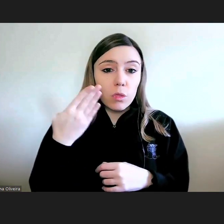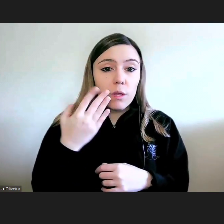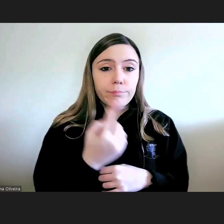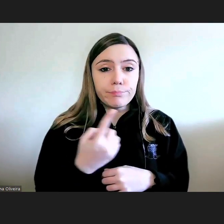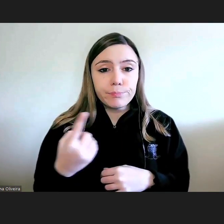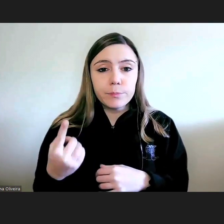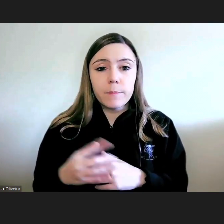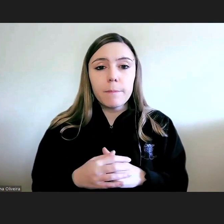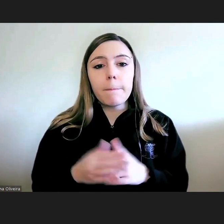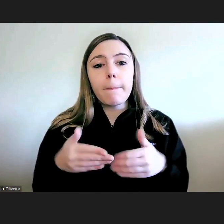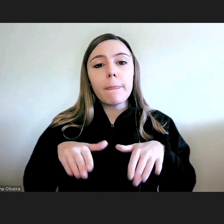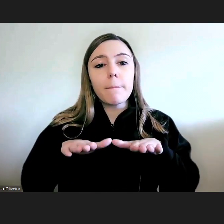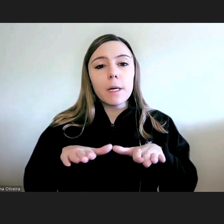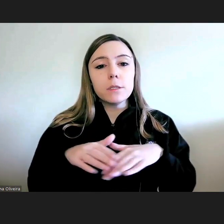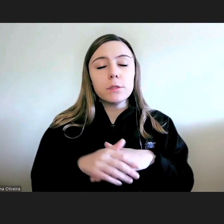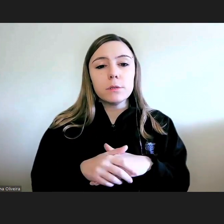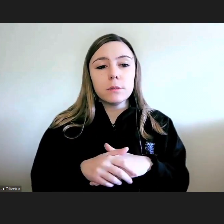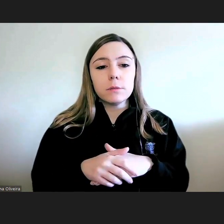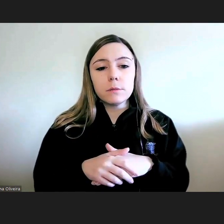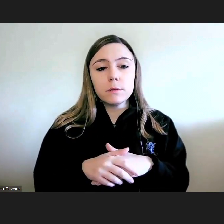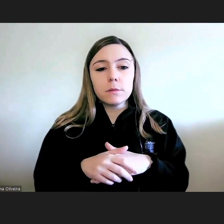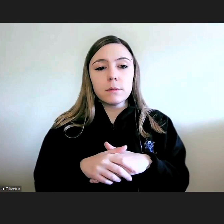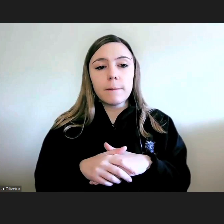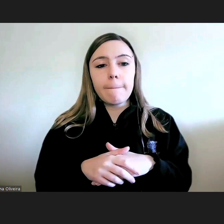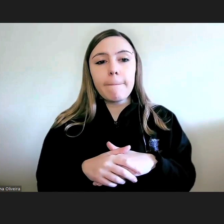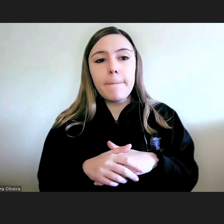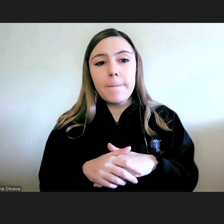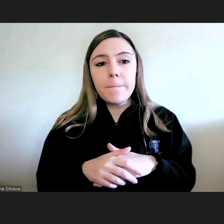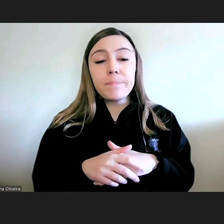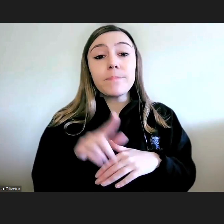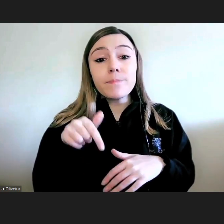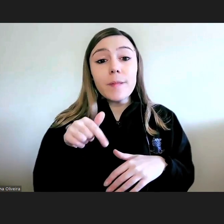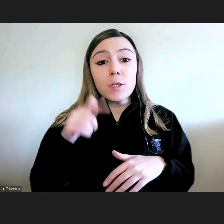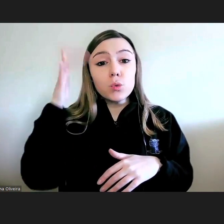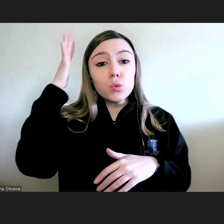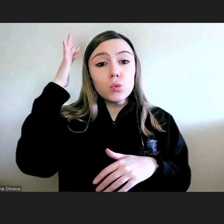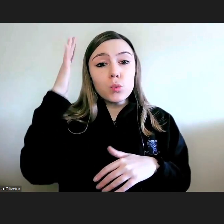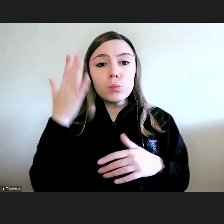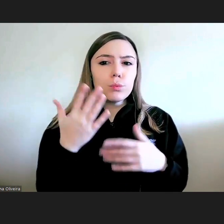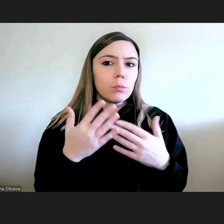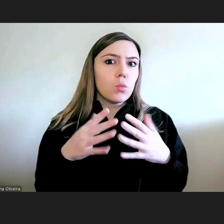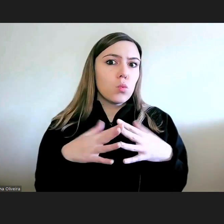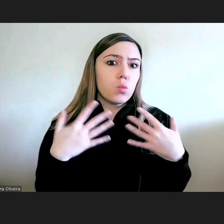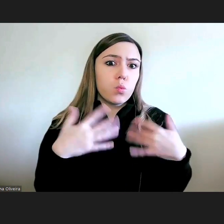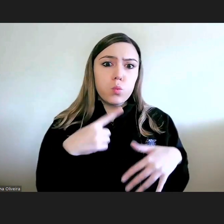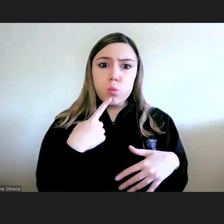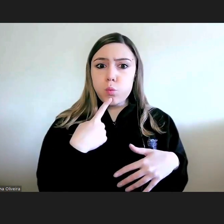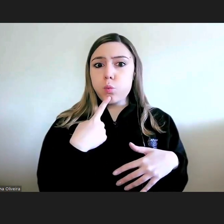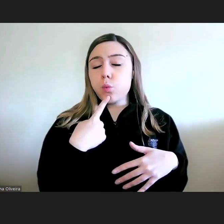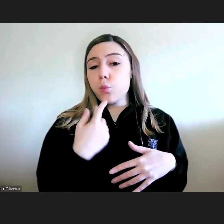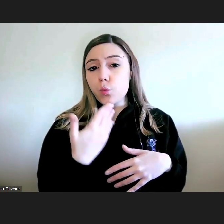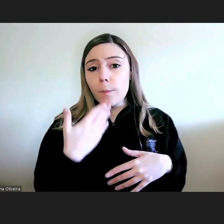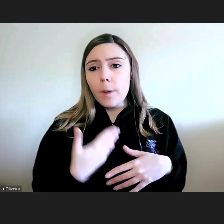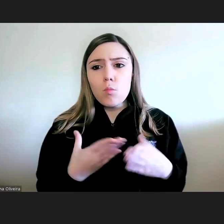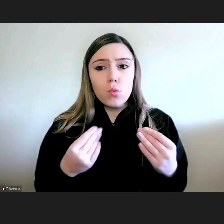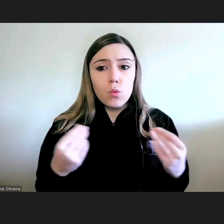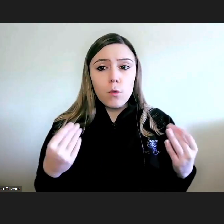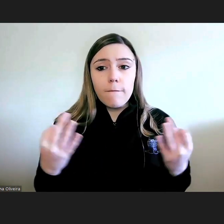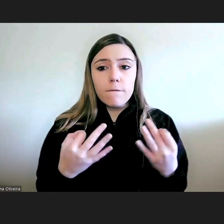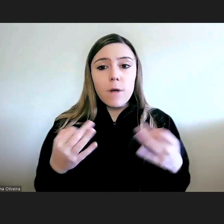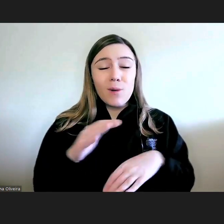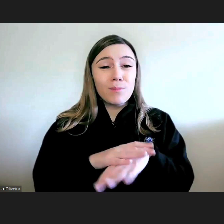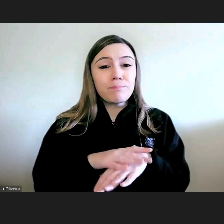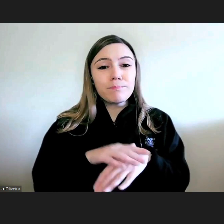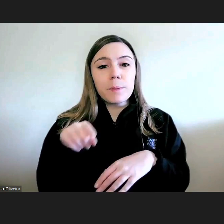mas portanto este grande número de solicitações gera no provedor de